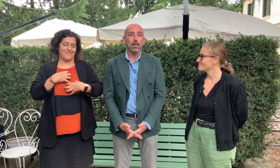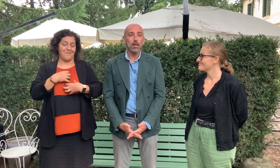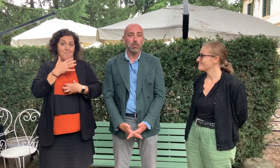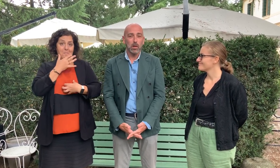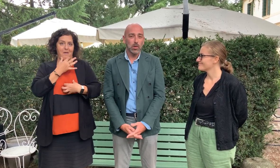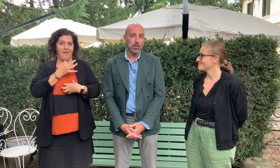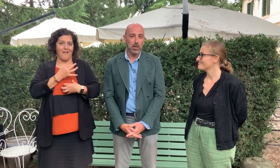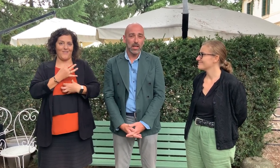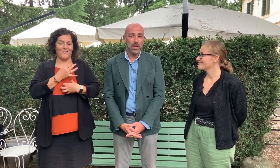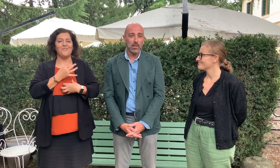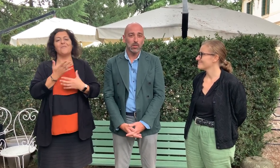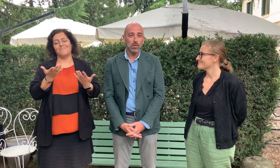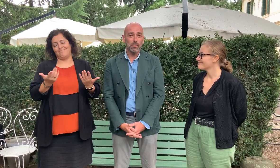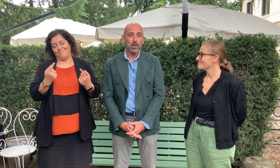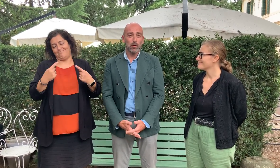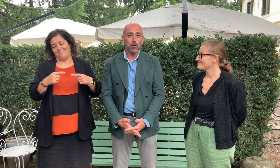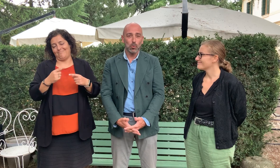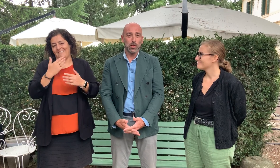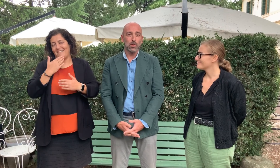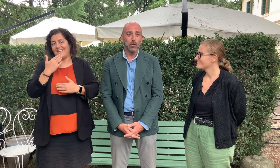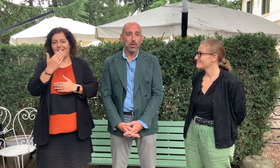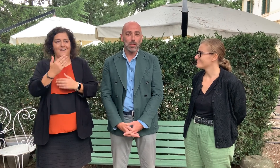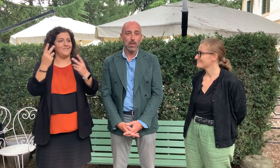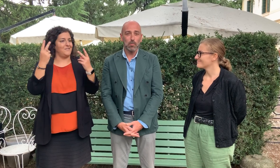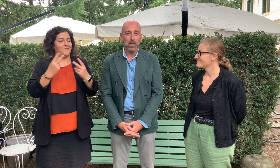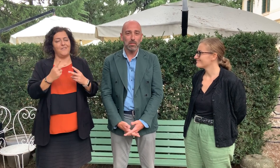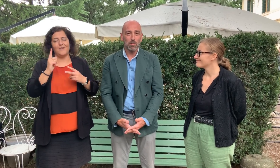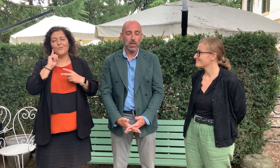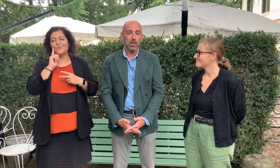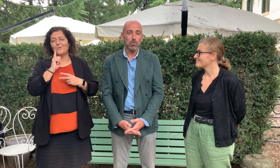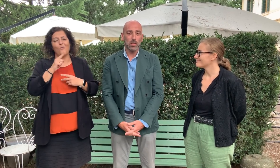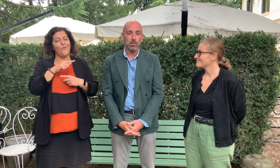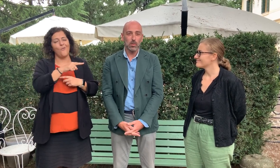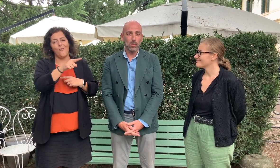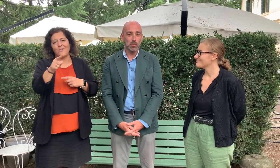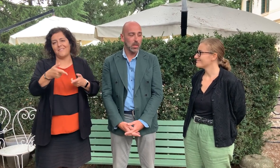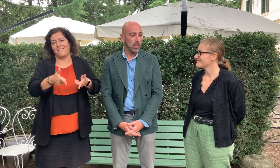per questo ringrazio davvero i soldi per avermi dato questa possibilità.